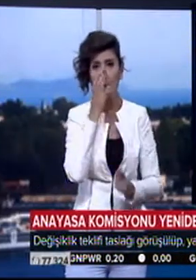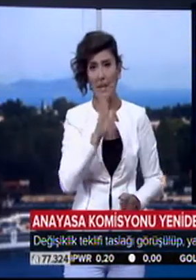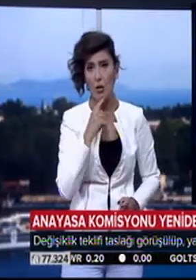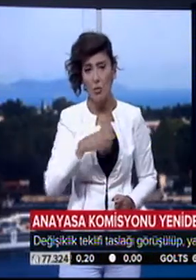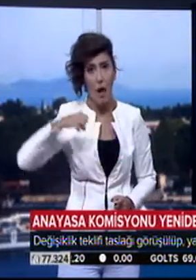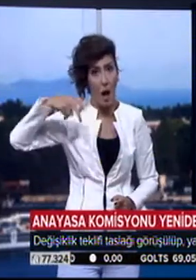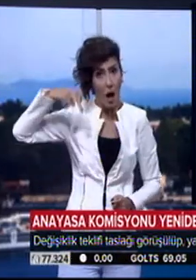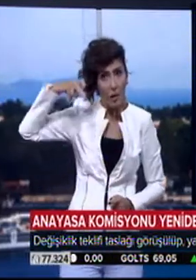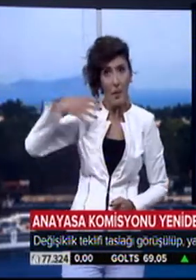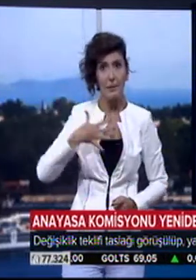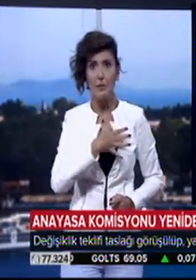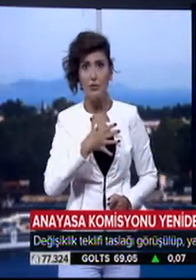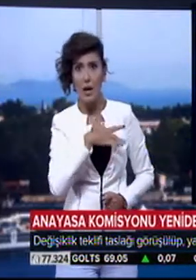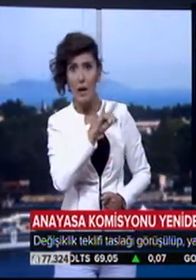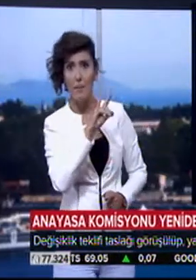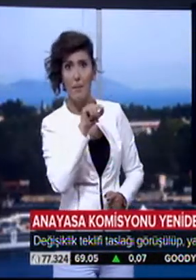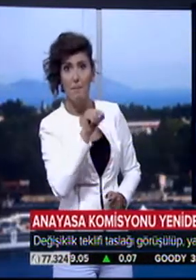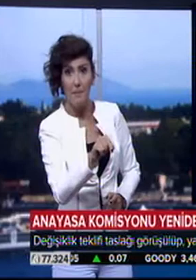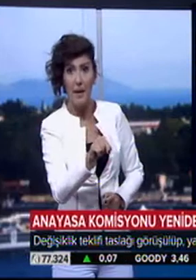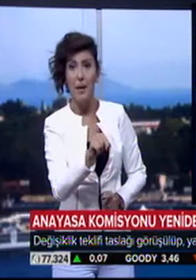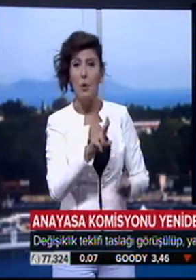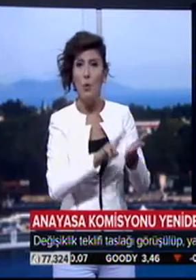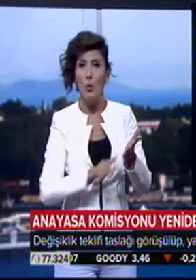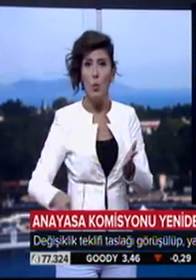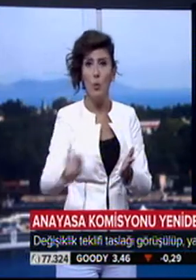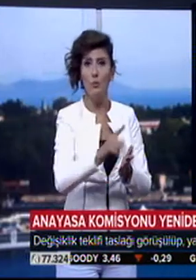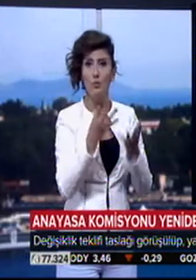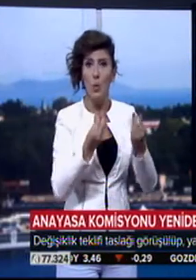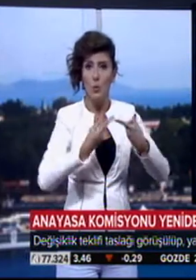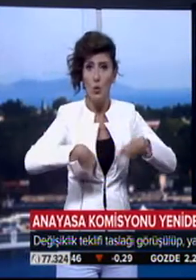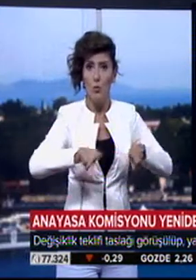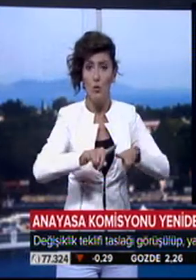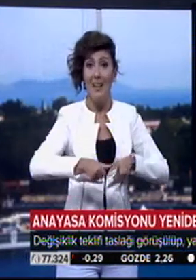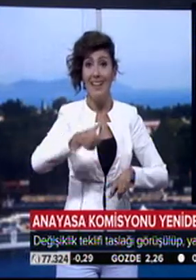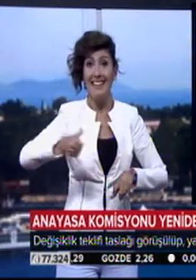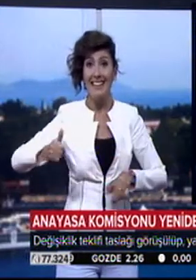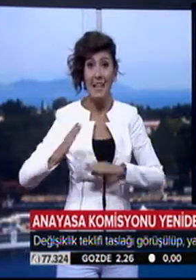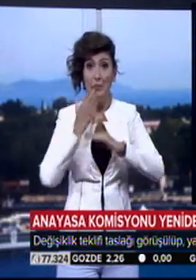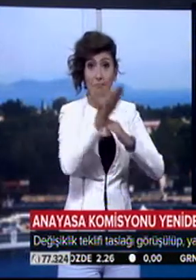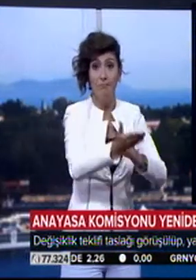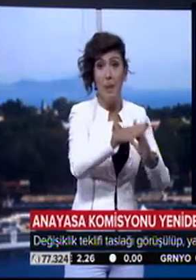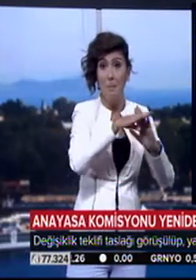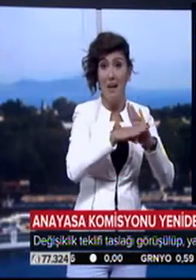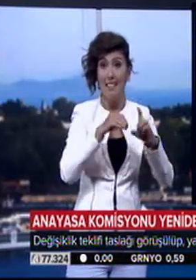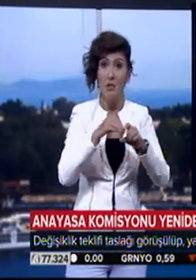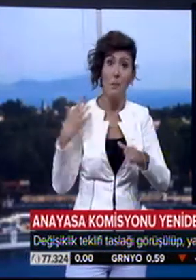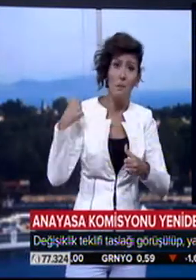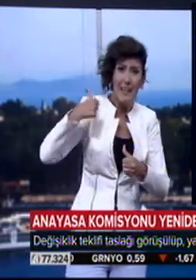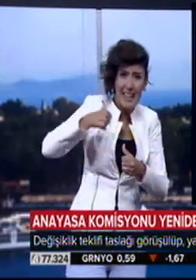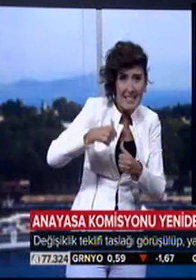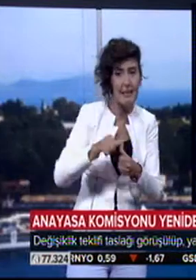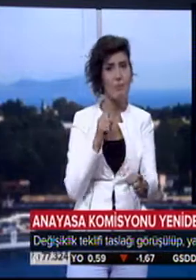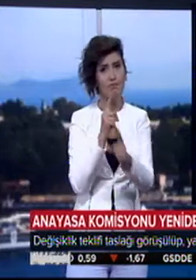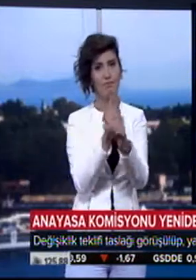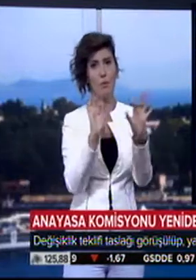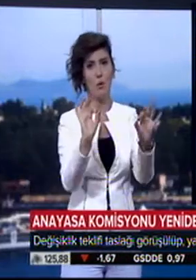araya gelmesi bekleniyor. AK Parti, CHP ve MHP'li üyelerden oluşan komisyon, liderlere sunulan maddeler için